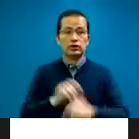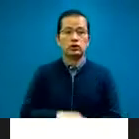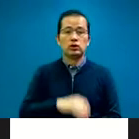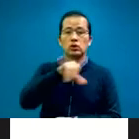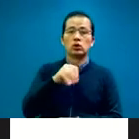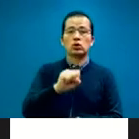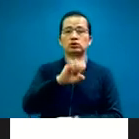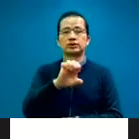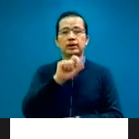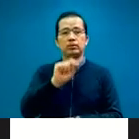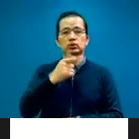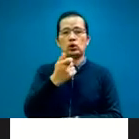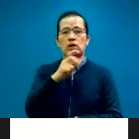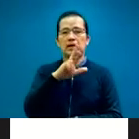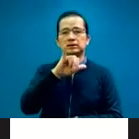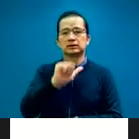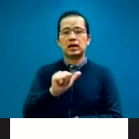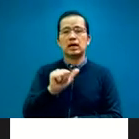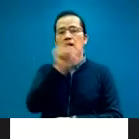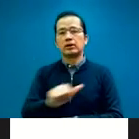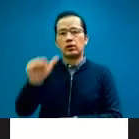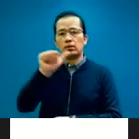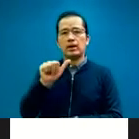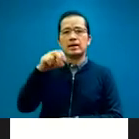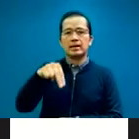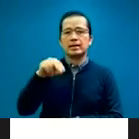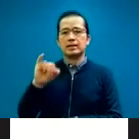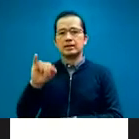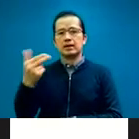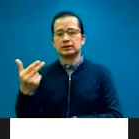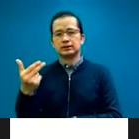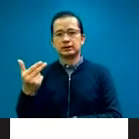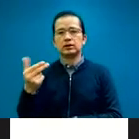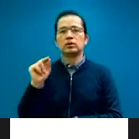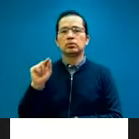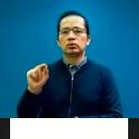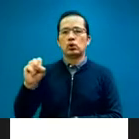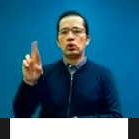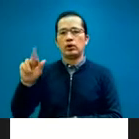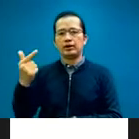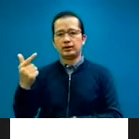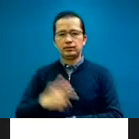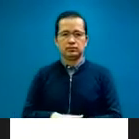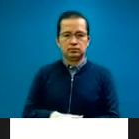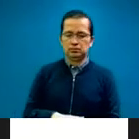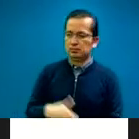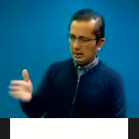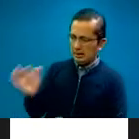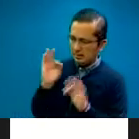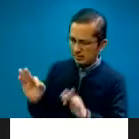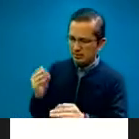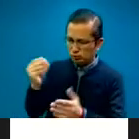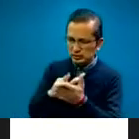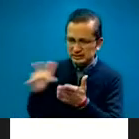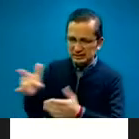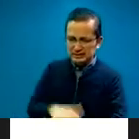.garcia.nih.org. Buenísimo. Pues muchísimas gracias,